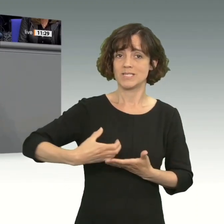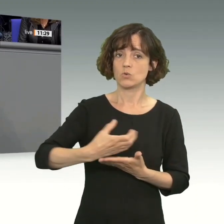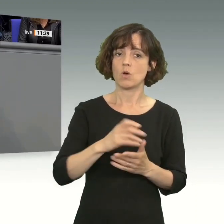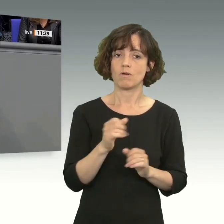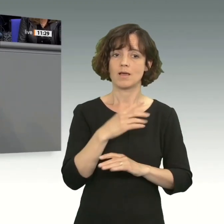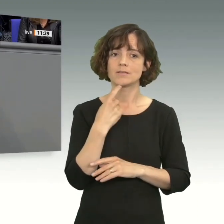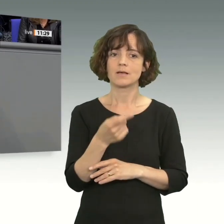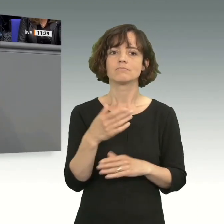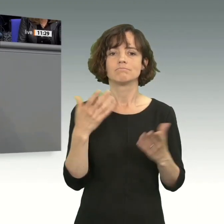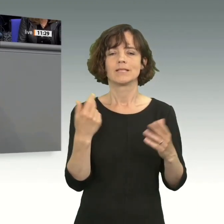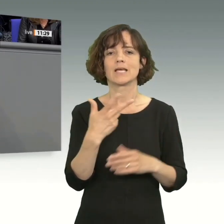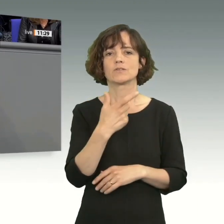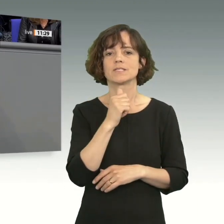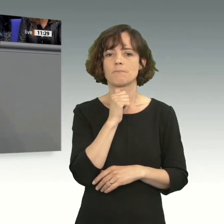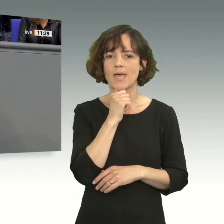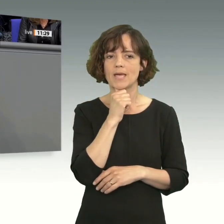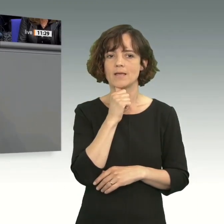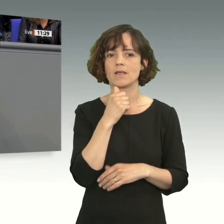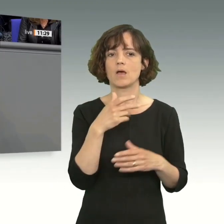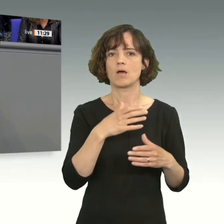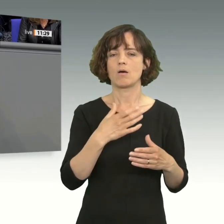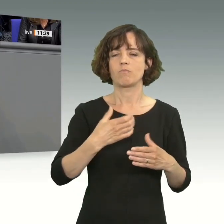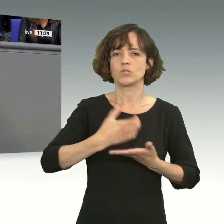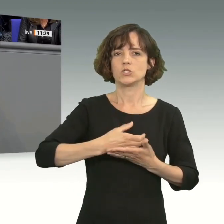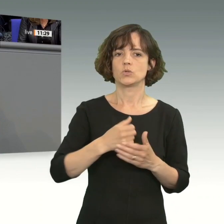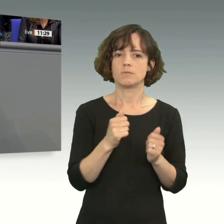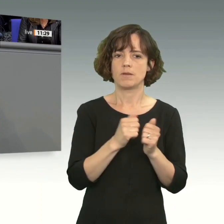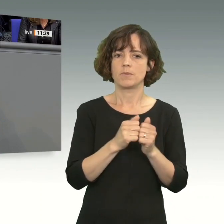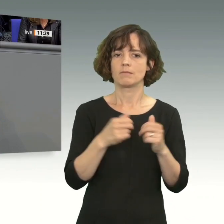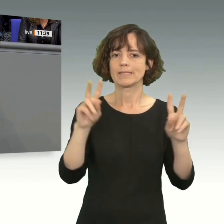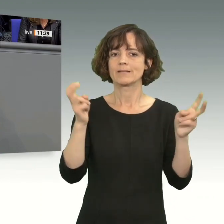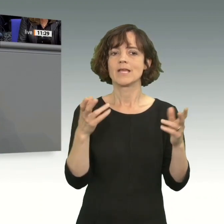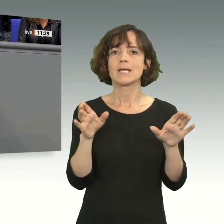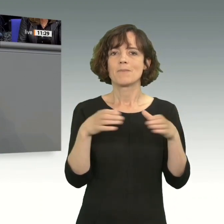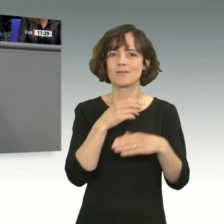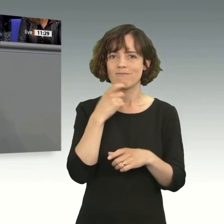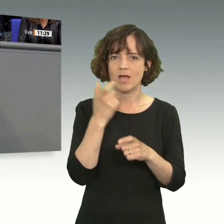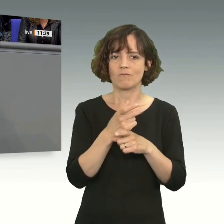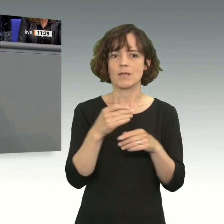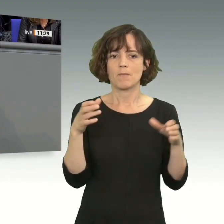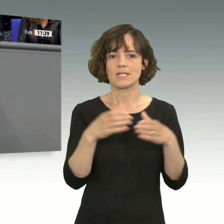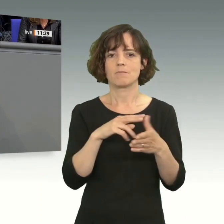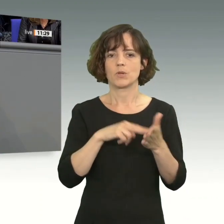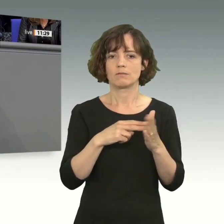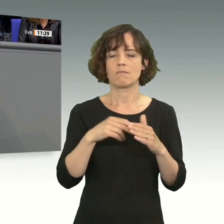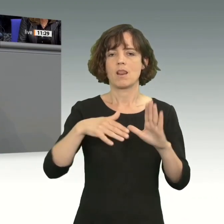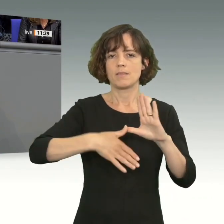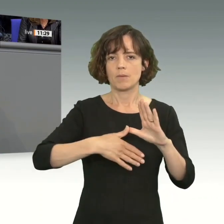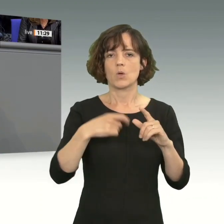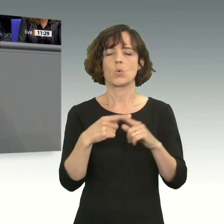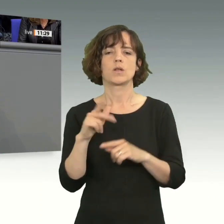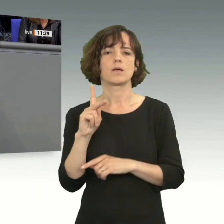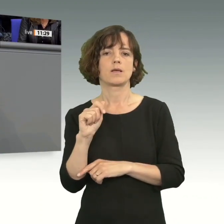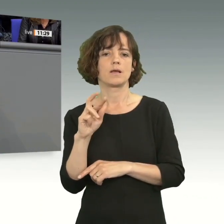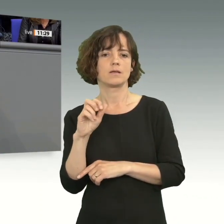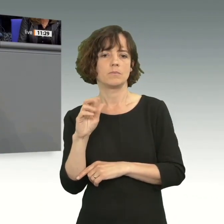Mai 2023 ein Positionspapier mit dem Titel Gemeinsame Verantwortung für eine gemeinsame Politik Lateinamerika und Karibik